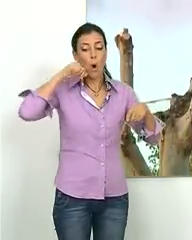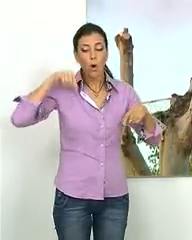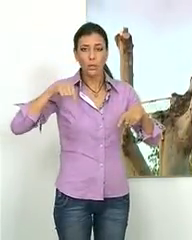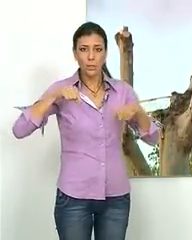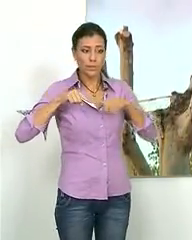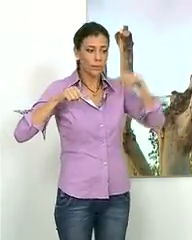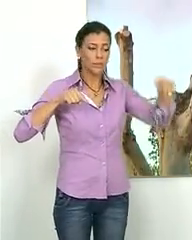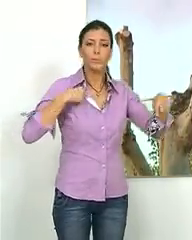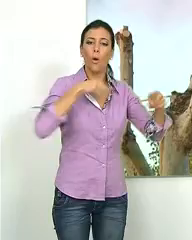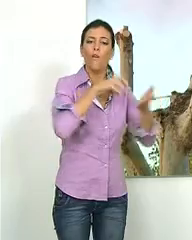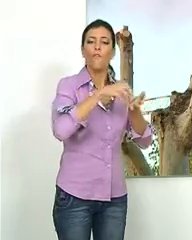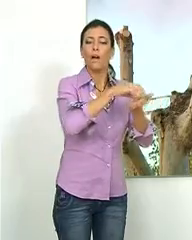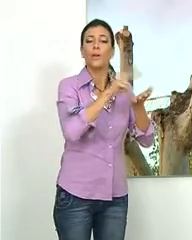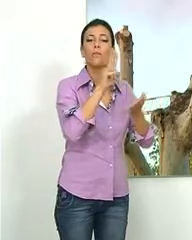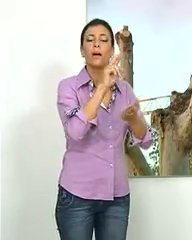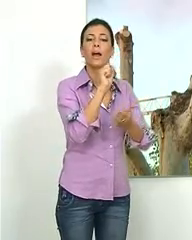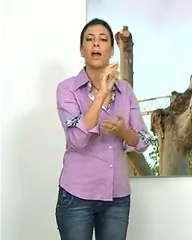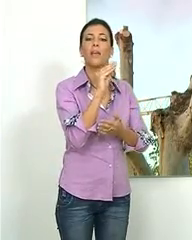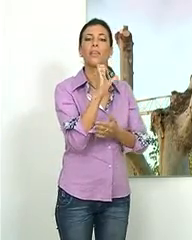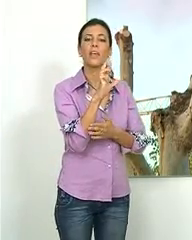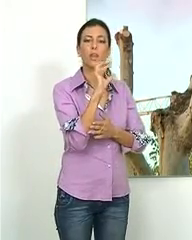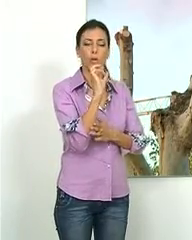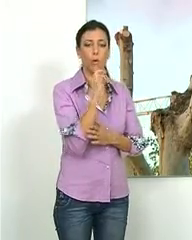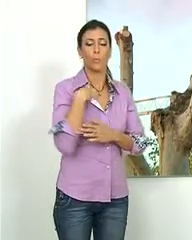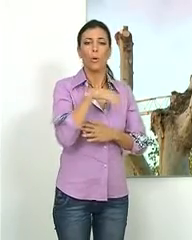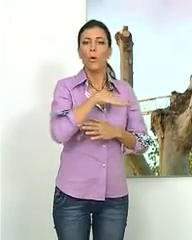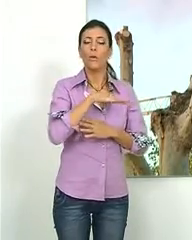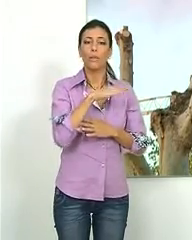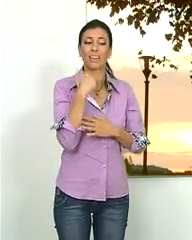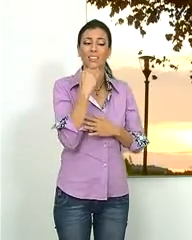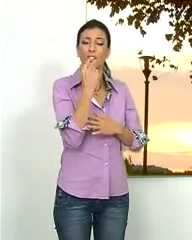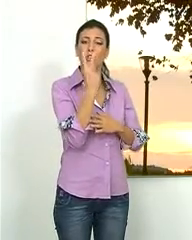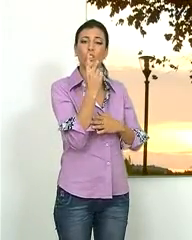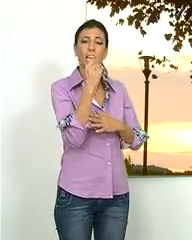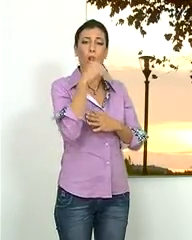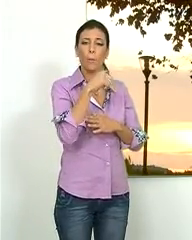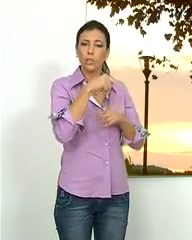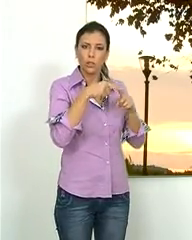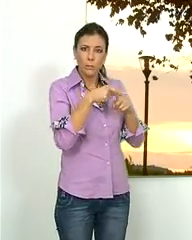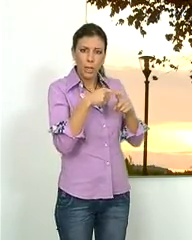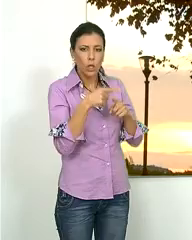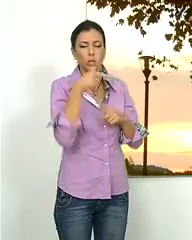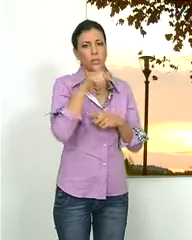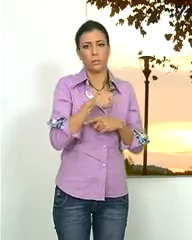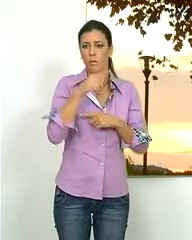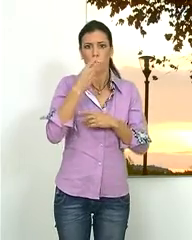comunica Motril con el barrio del Varadero, por lo que en la zona de aproximadamente 2,5 kilómetros y muy